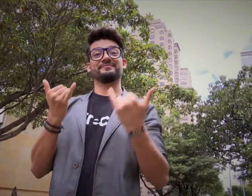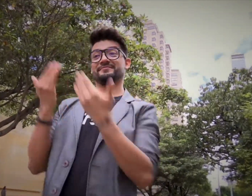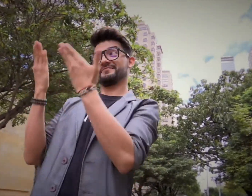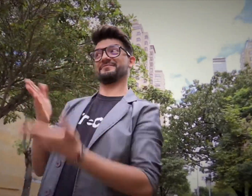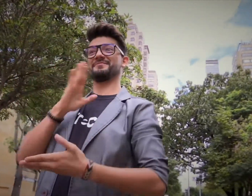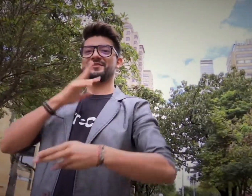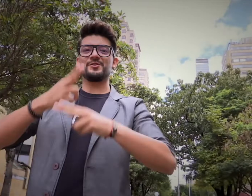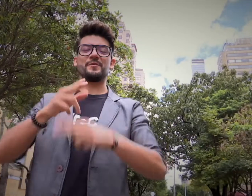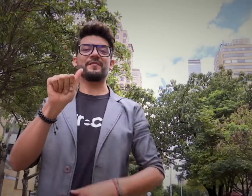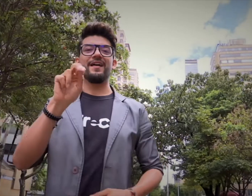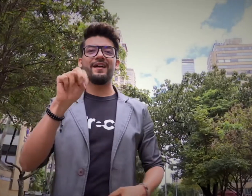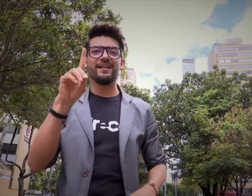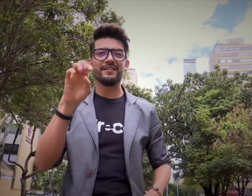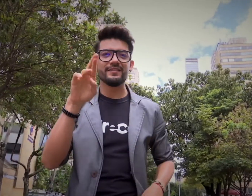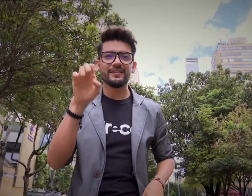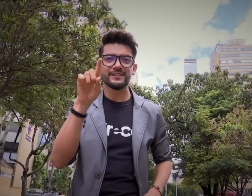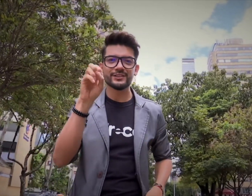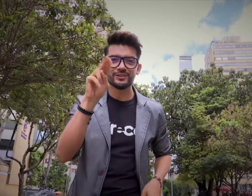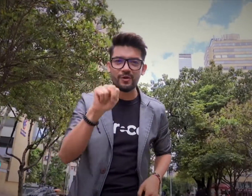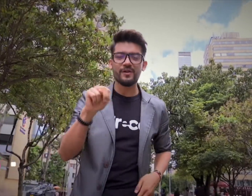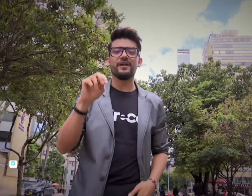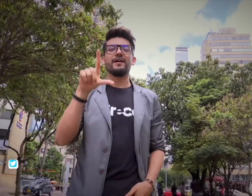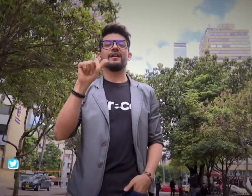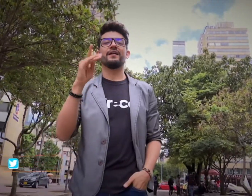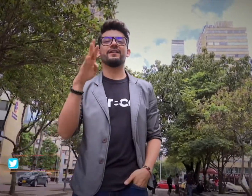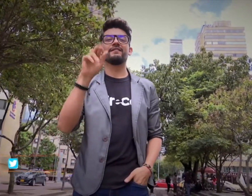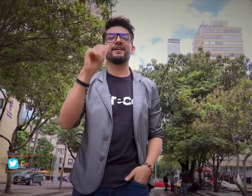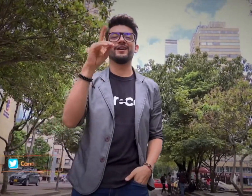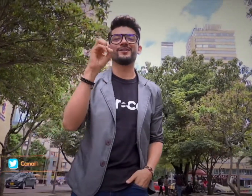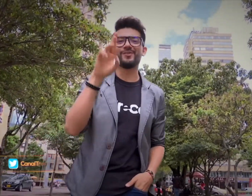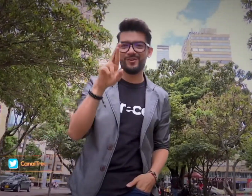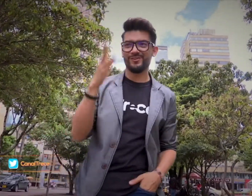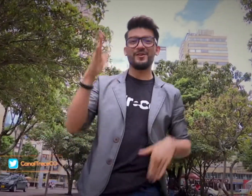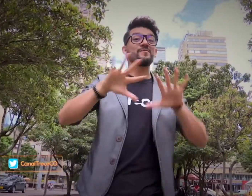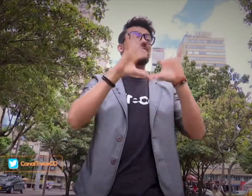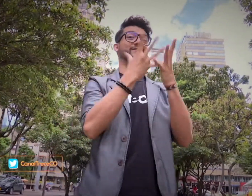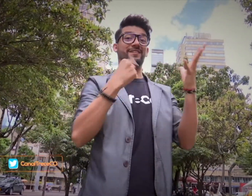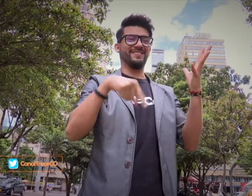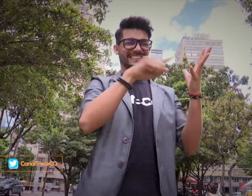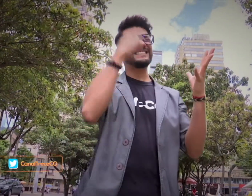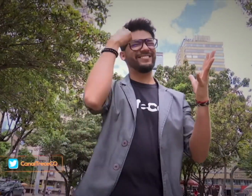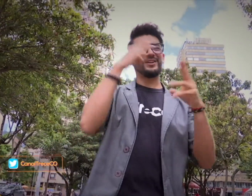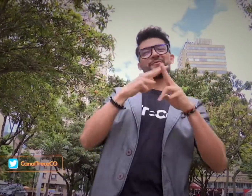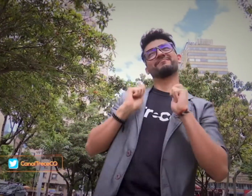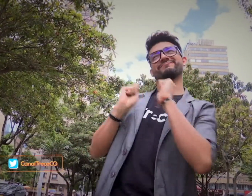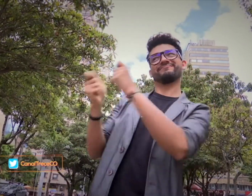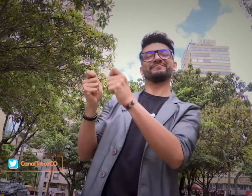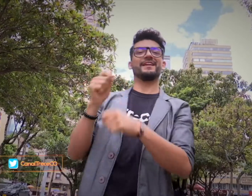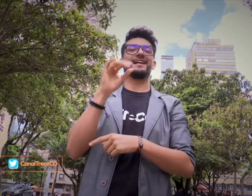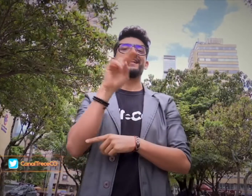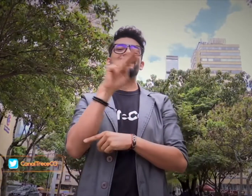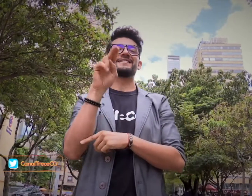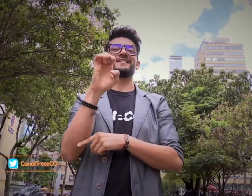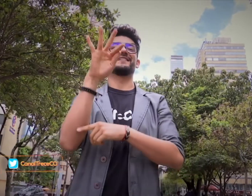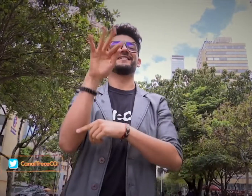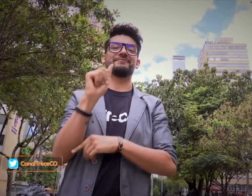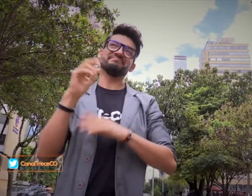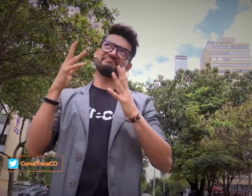Lleva varios años y se trata de Anderson Labrador, más conocido en el mundo digital como Zeta.